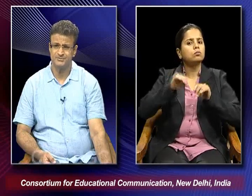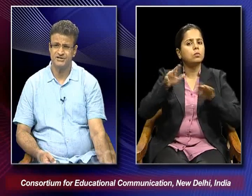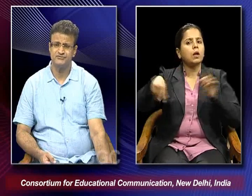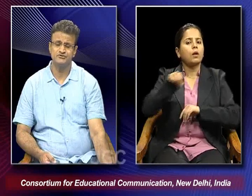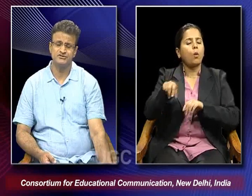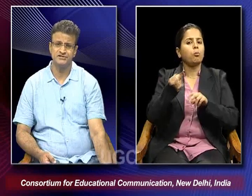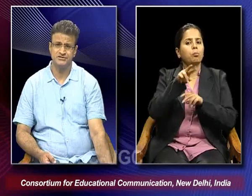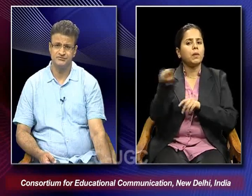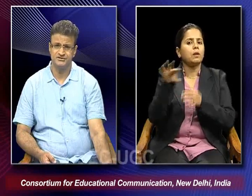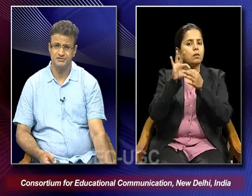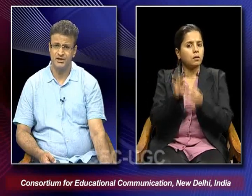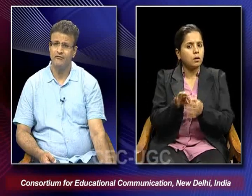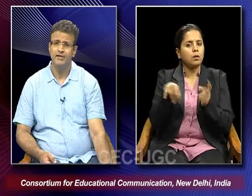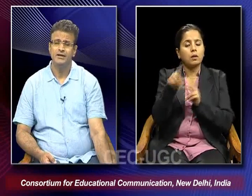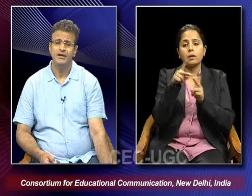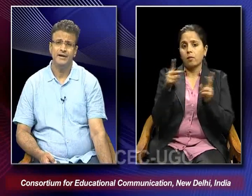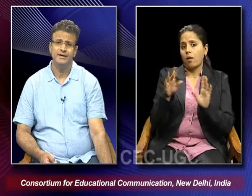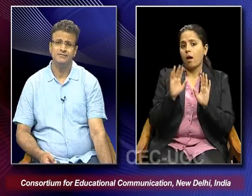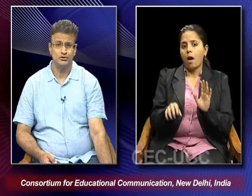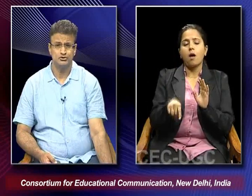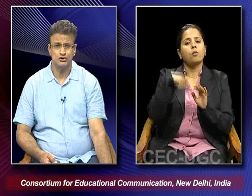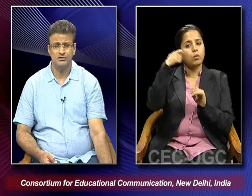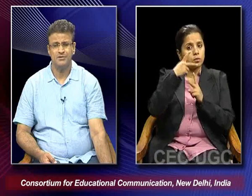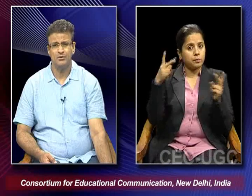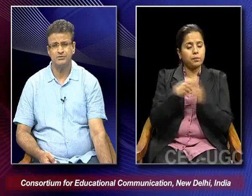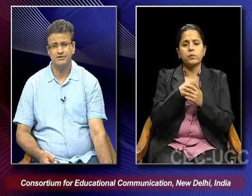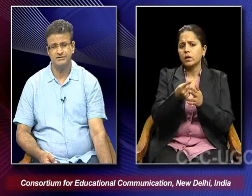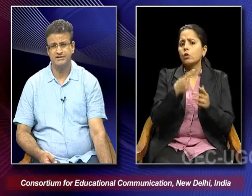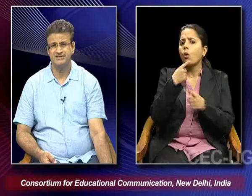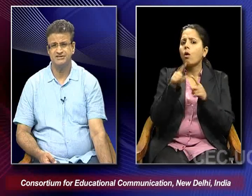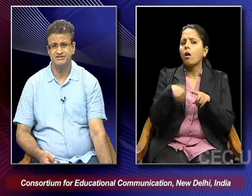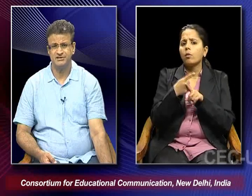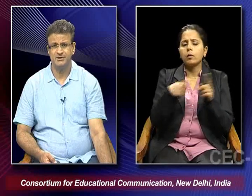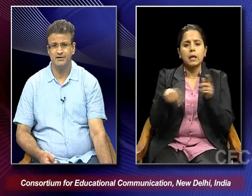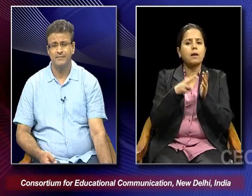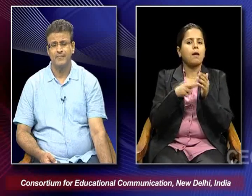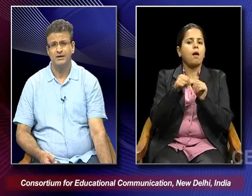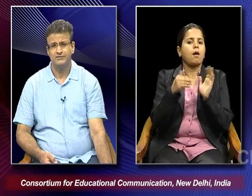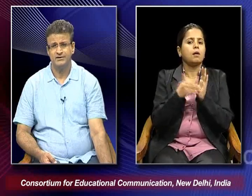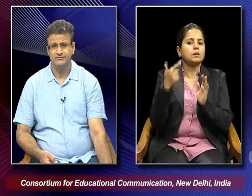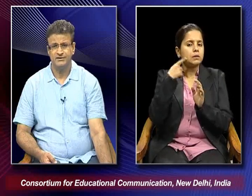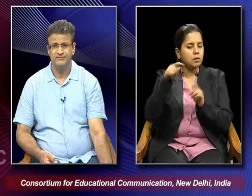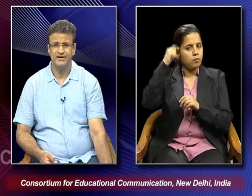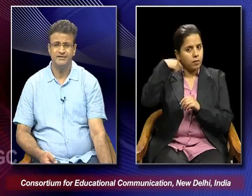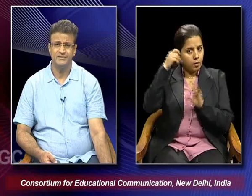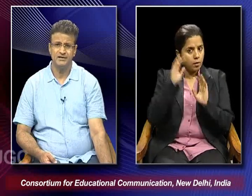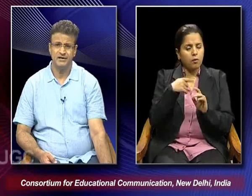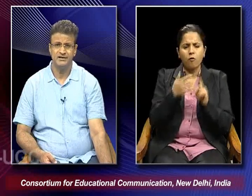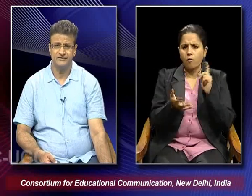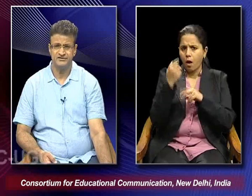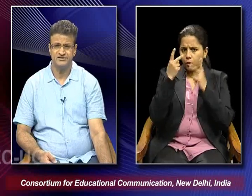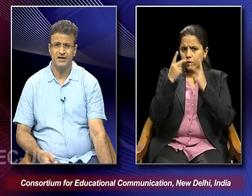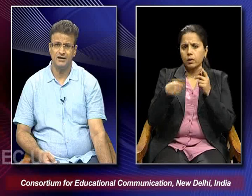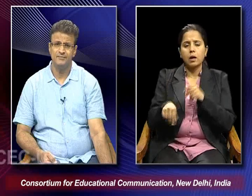aspects which was concerned with cinema. And we also talked about the Nazi cinema where we find that